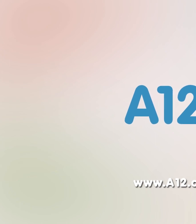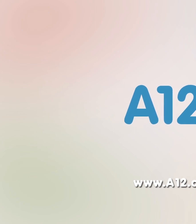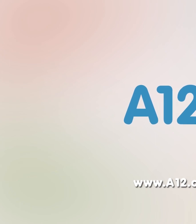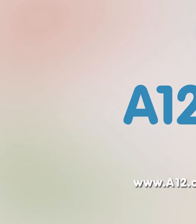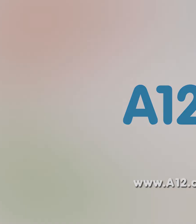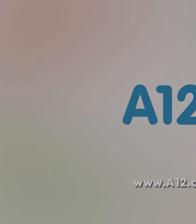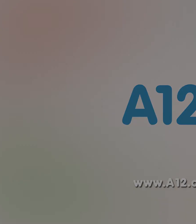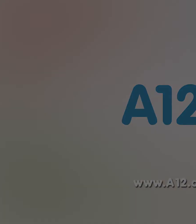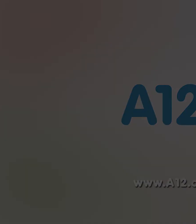NO BRASIL A CIDADE